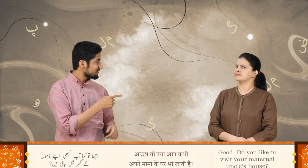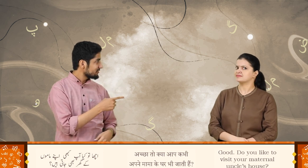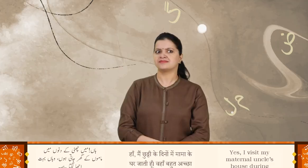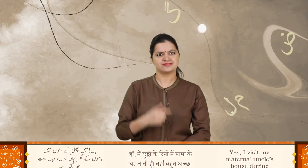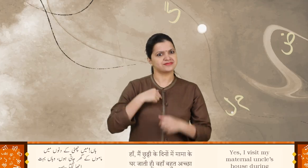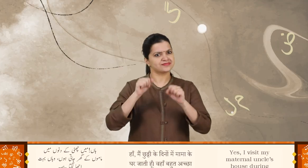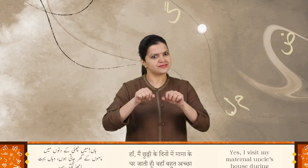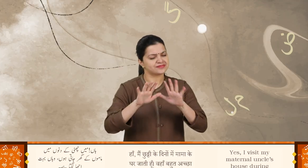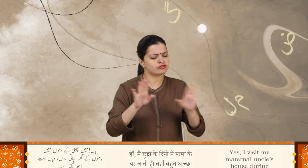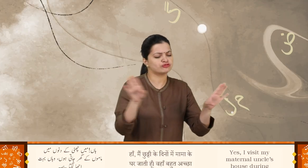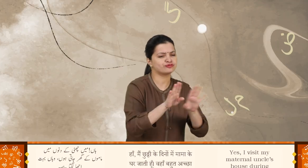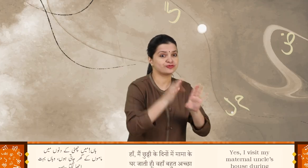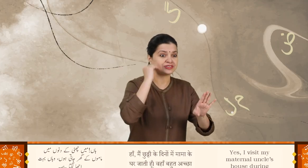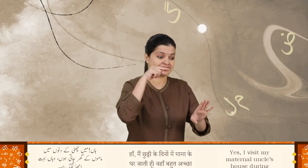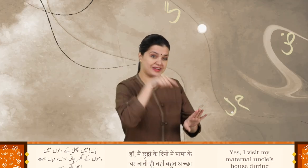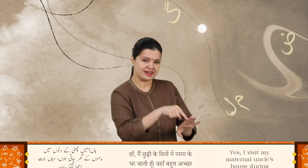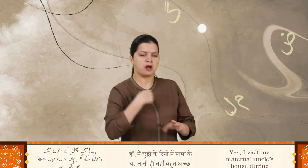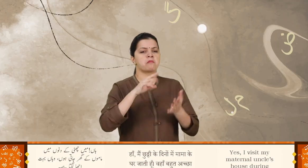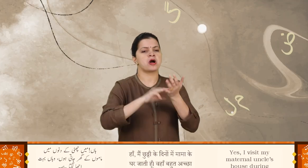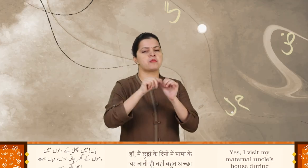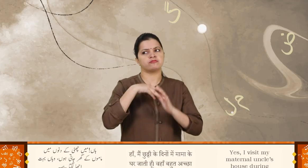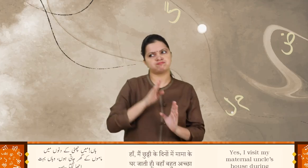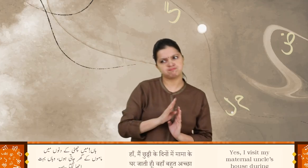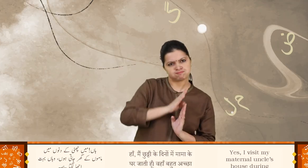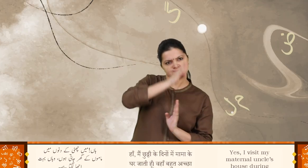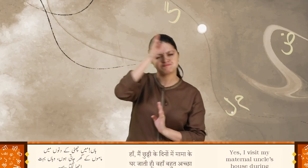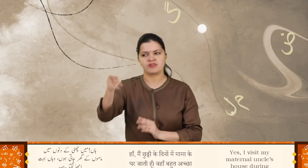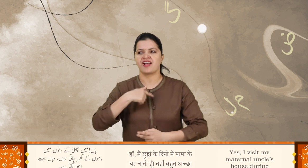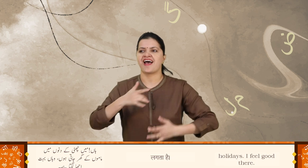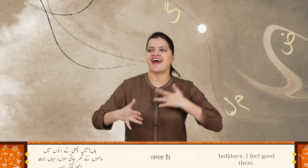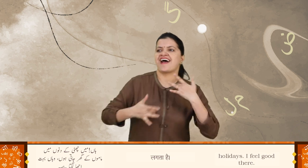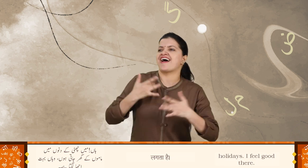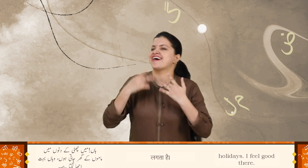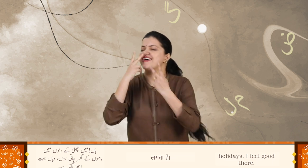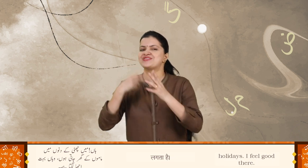ہاں میں چھٹی کے دنوں میں ماموں کے گھر جاتی ہوں، وہاں بہت اچھا لگتا ہے